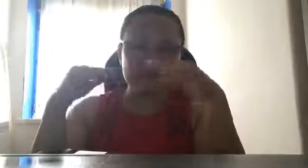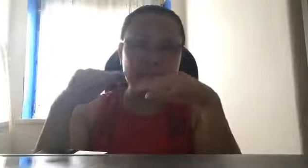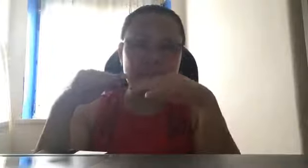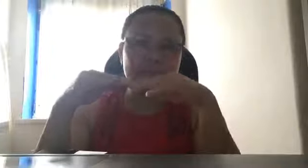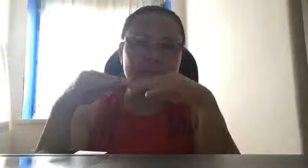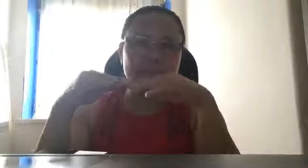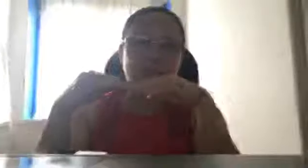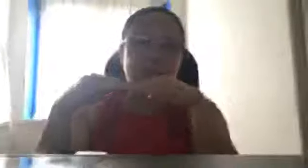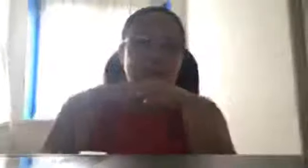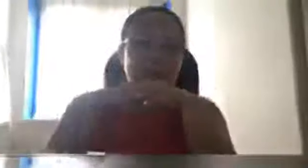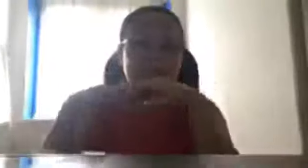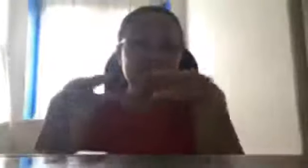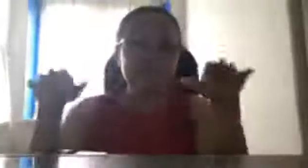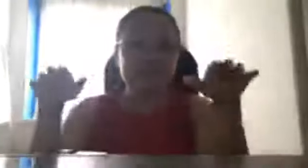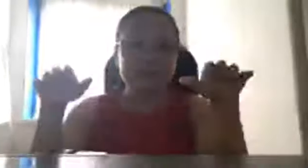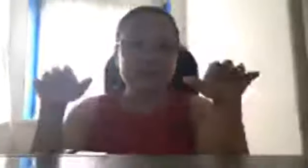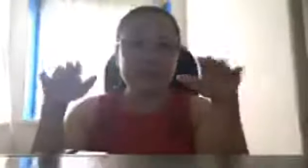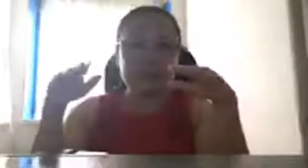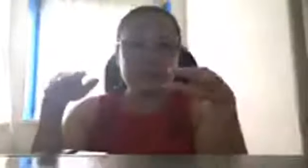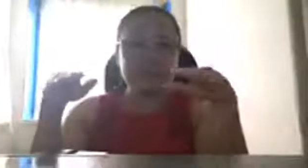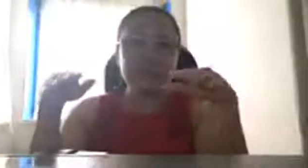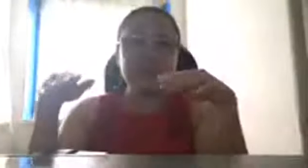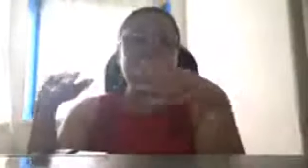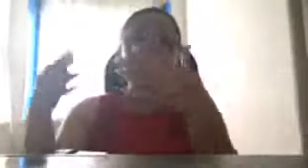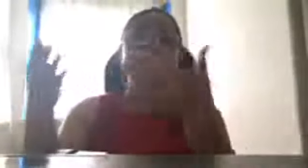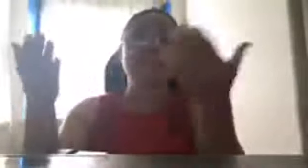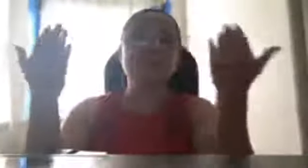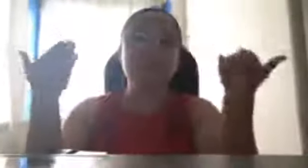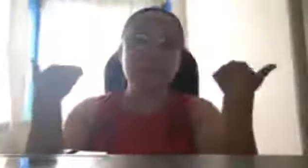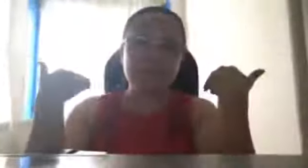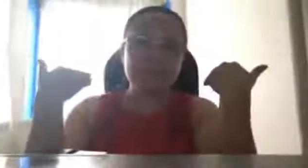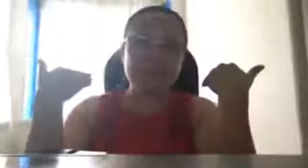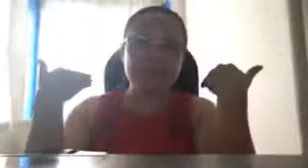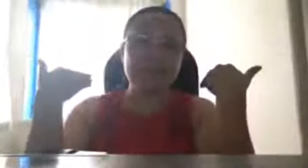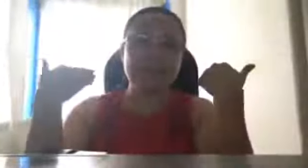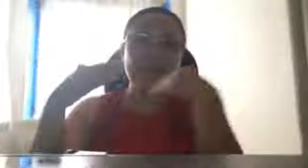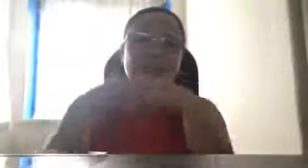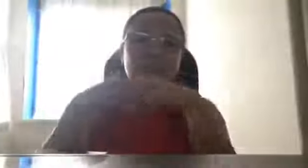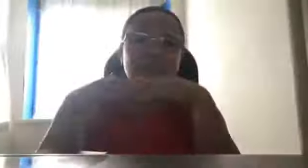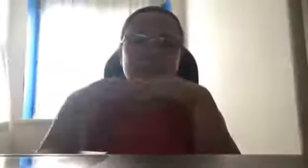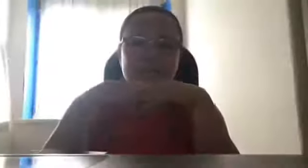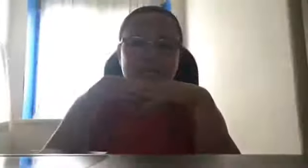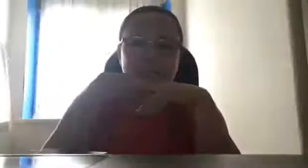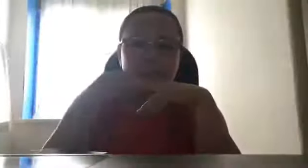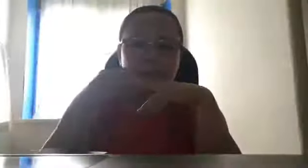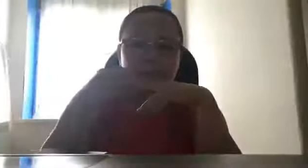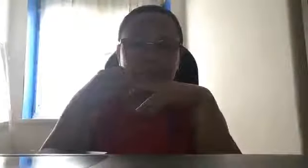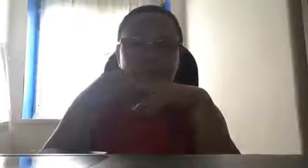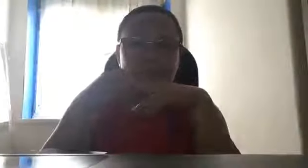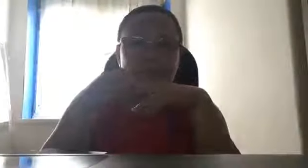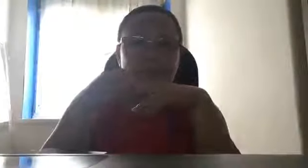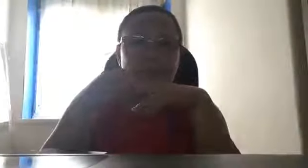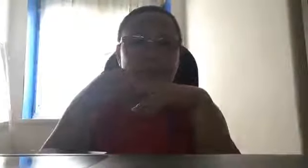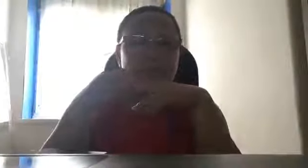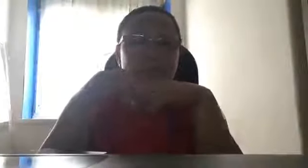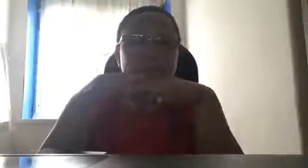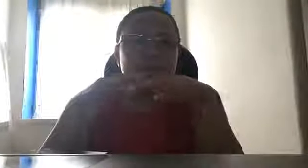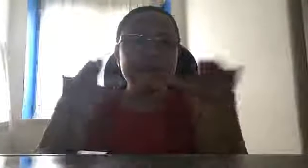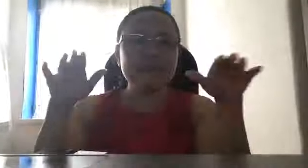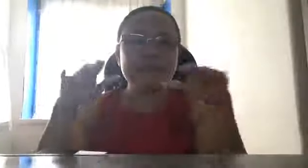Philippines, ay hindi man naganap dyan. At least, dito sa ibang bansa, nagkaroon na siya ng, ng